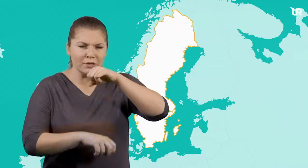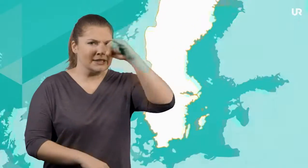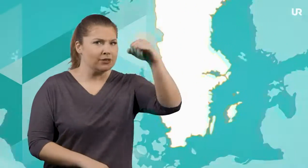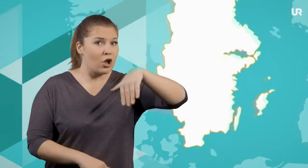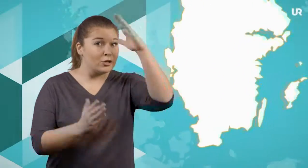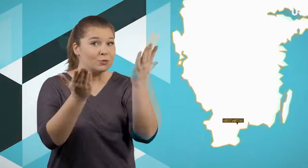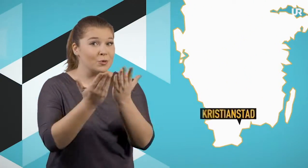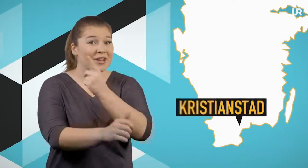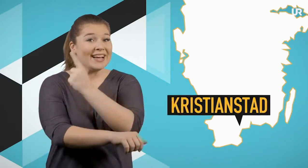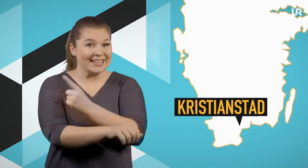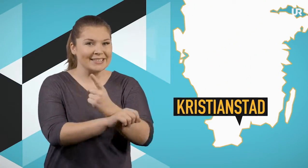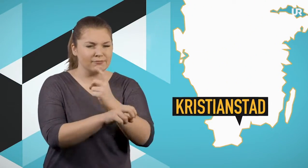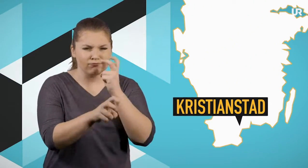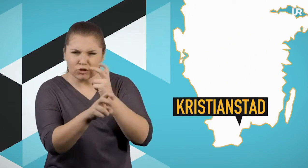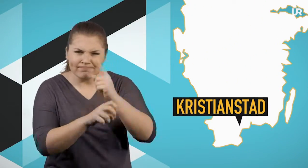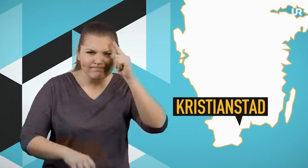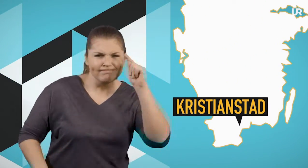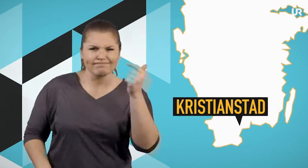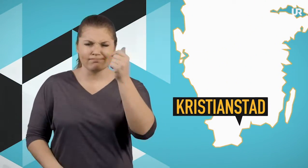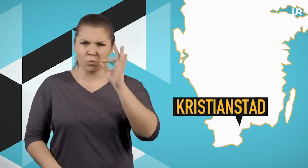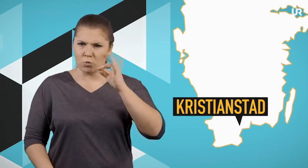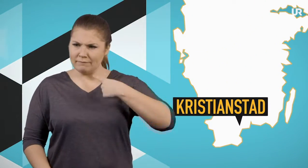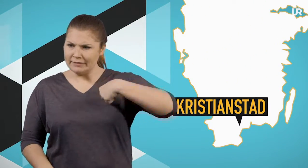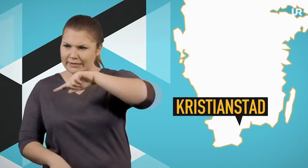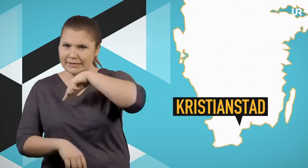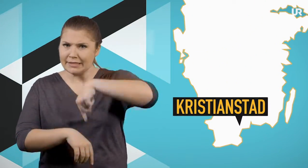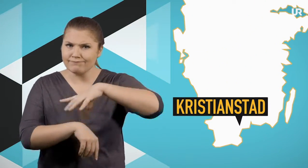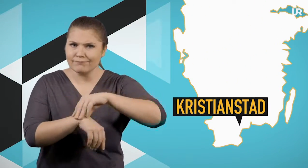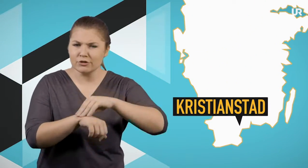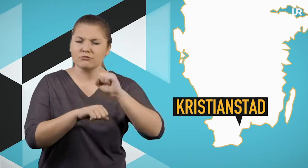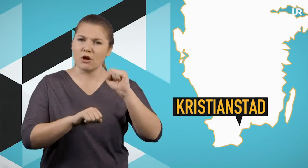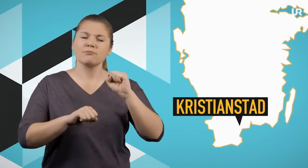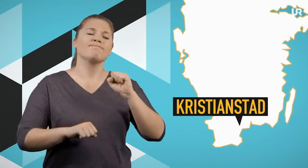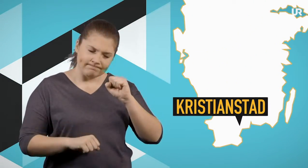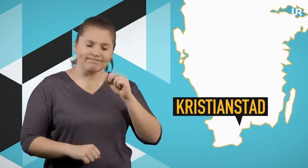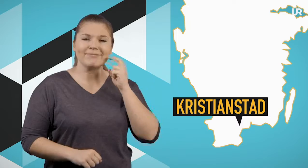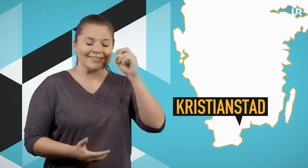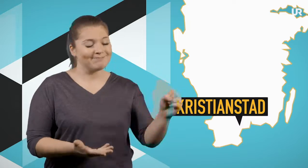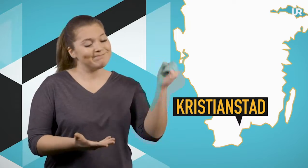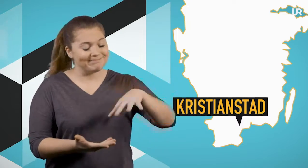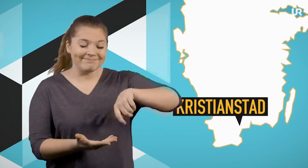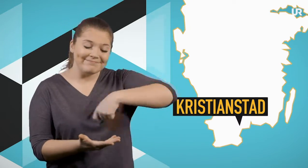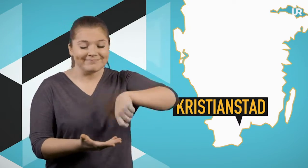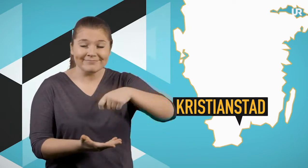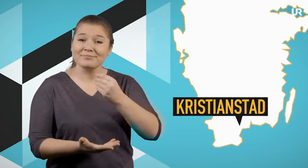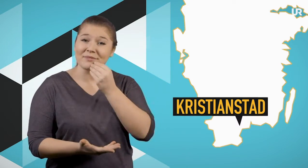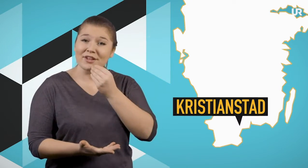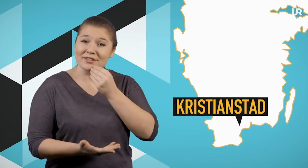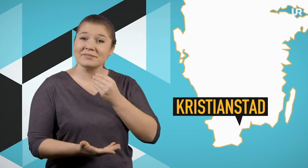För just nu försöker forskare på en högskole i Kristianstad komma på olika sätt som ska få oss här i Sverige att vilja använda insekter i vår